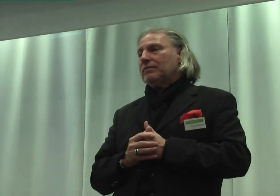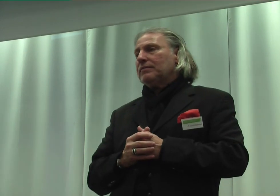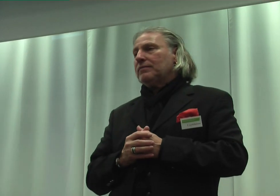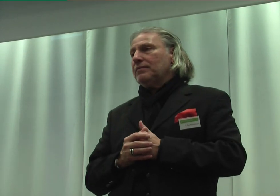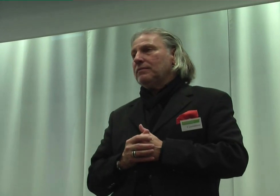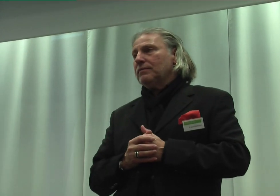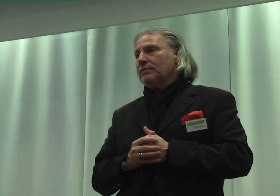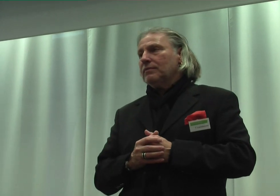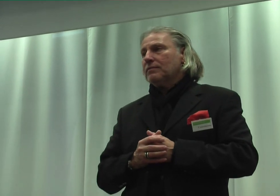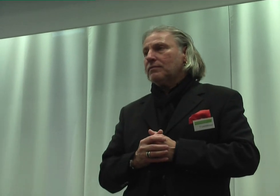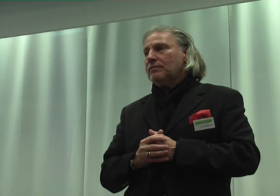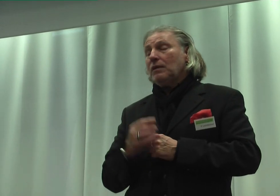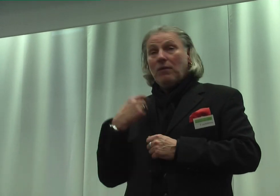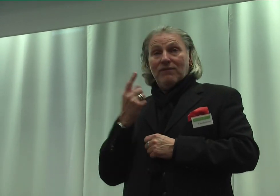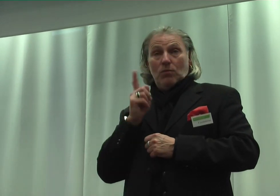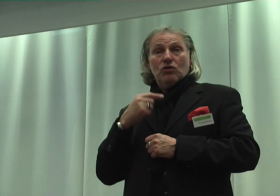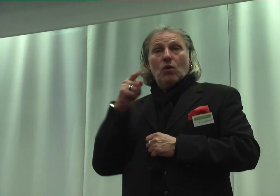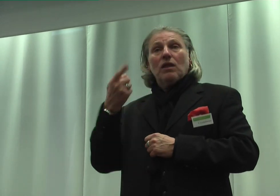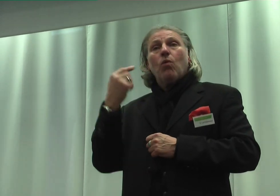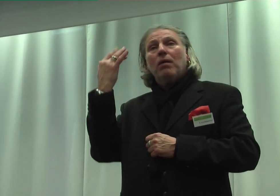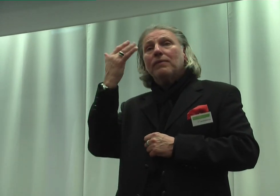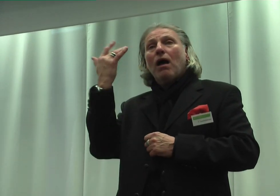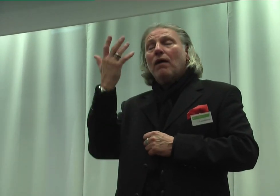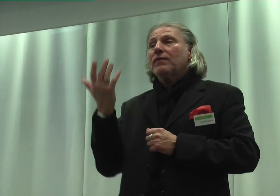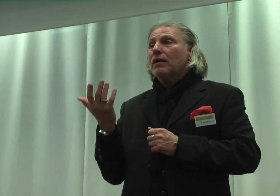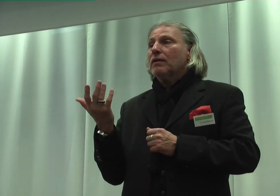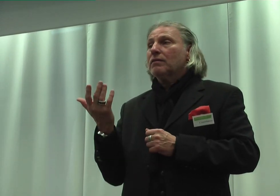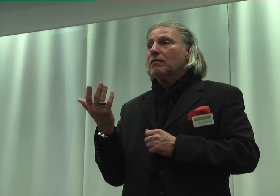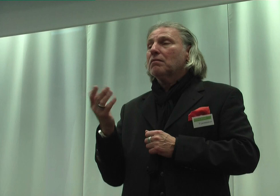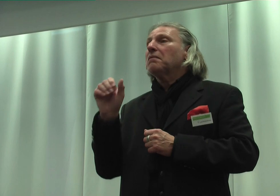Wir müssen aber auch noch darüber nachdenken, warum gibt es